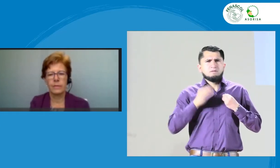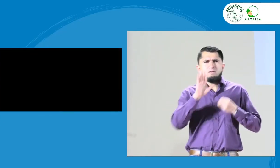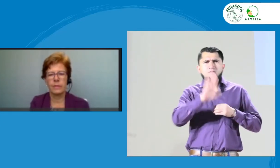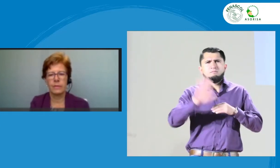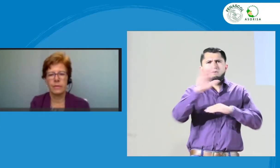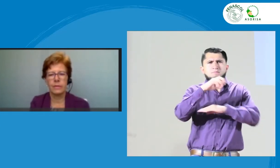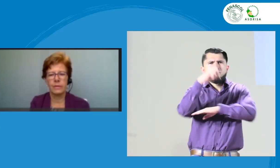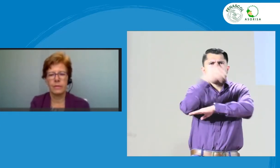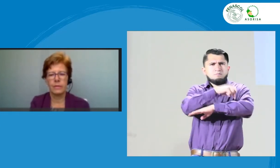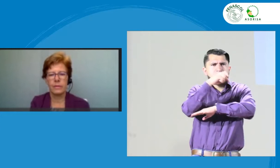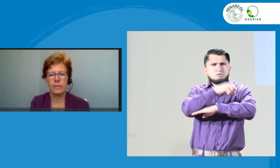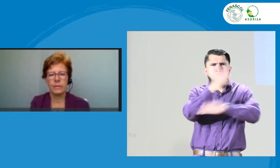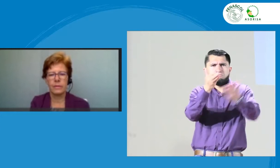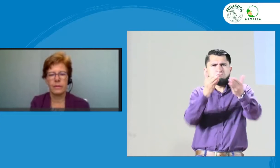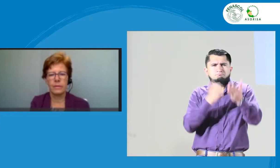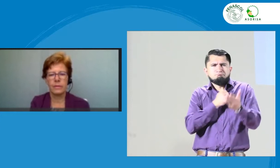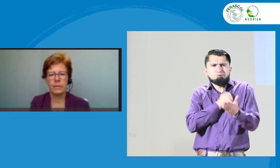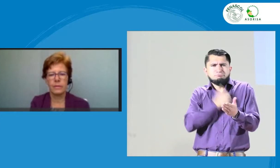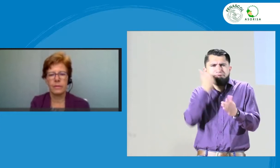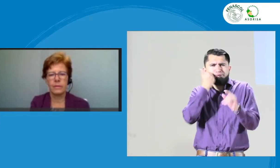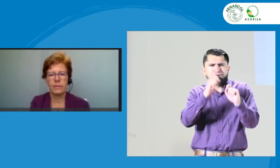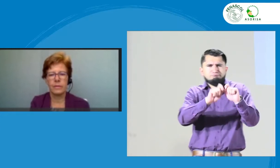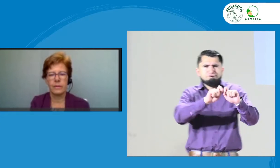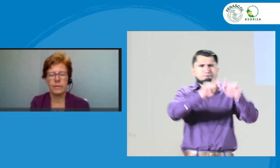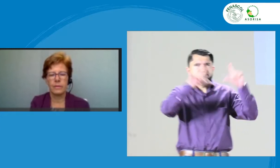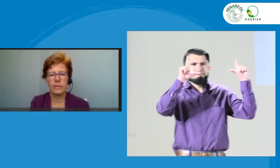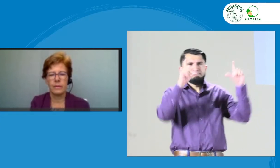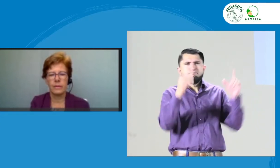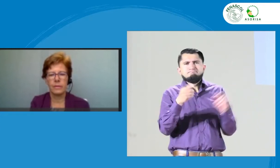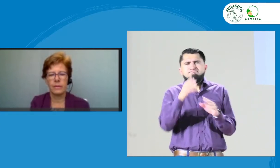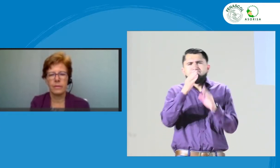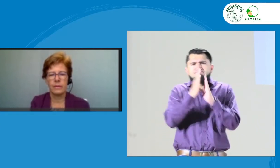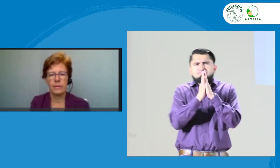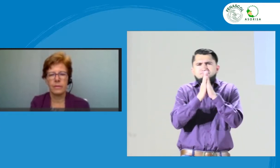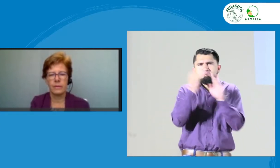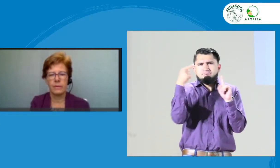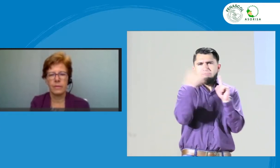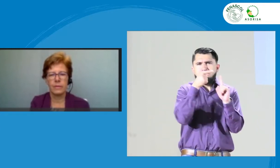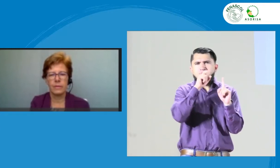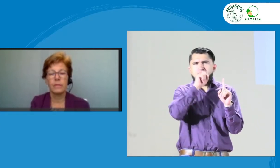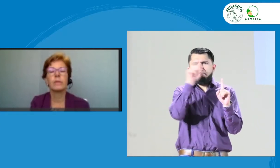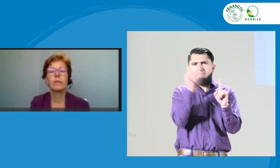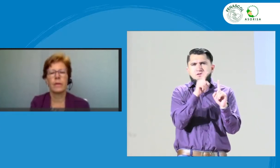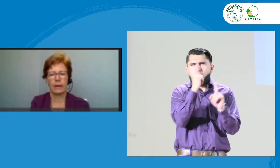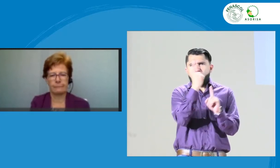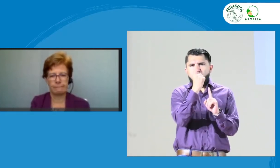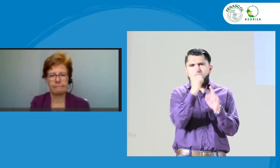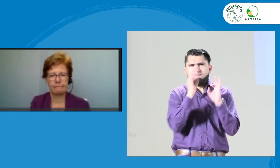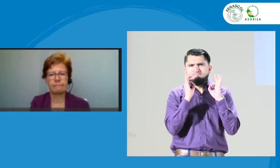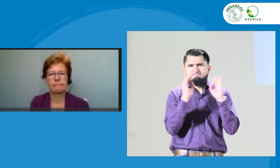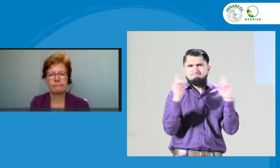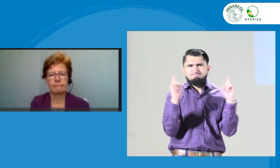Me dicen que desde el lado que está en punto madre. Así que vamos a ponerla en pantalla.